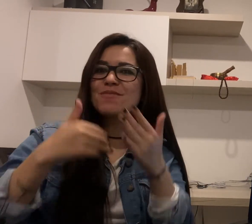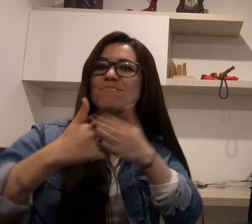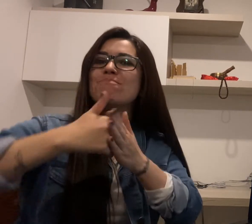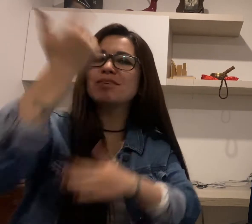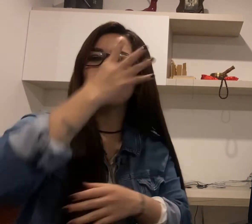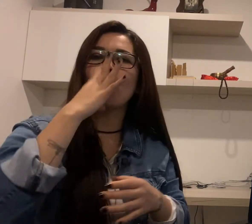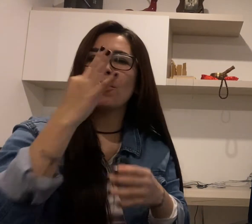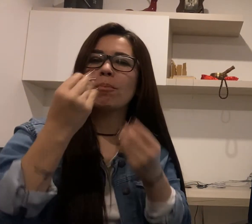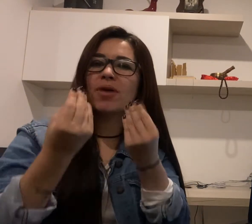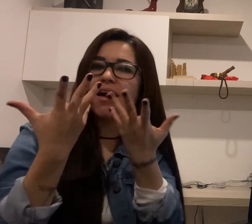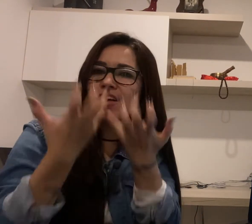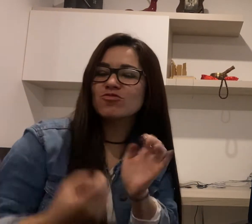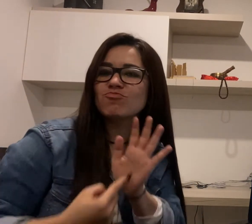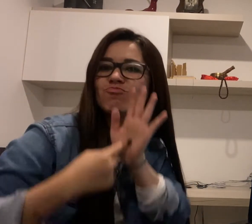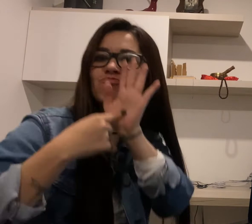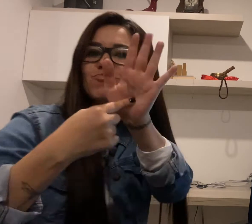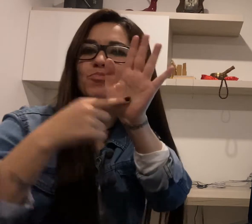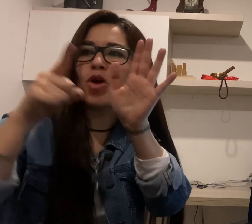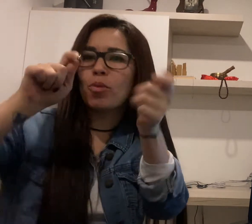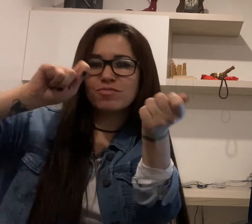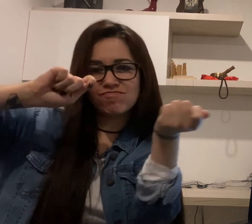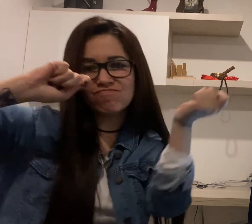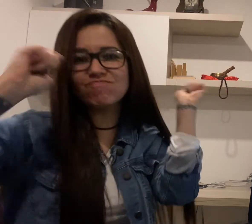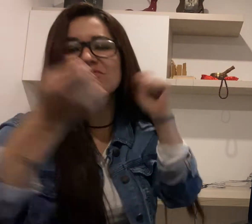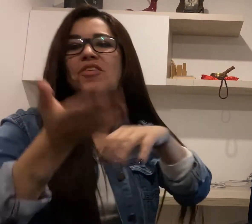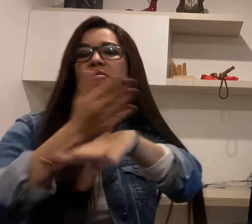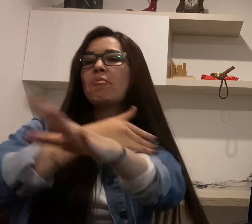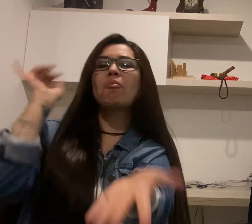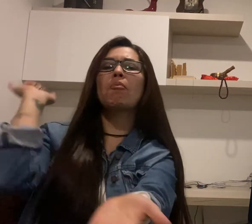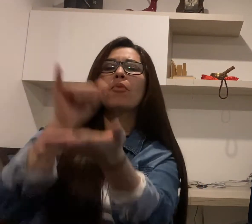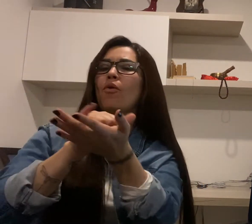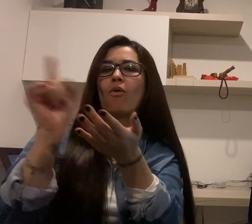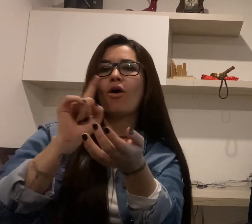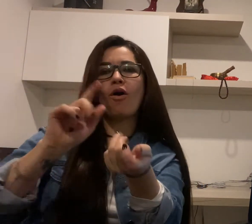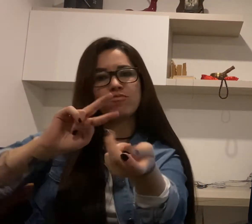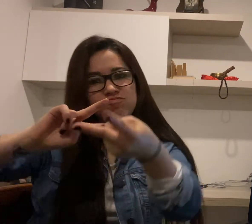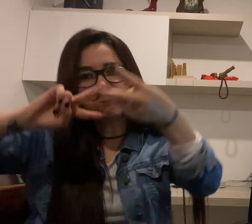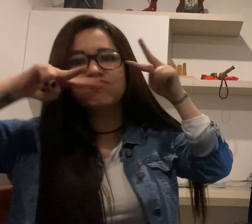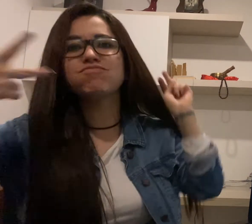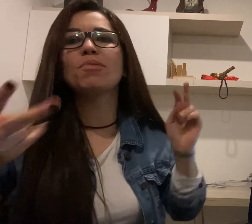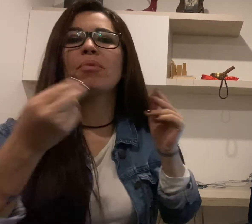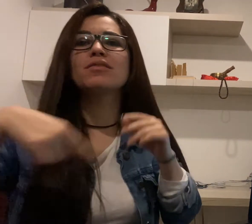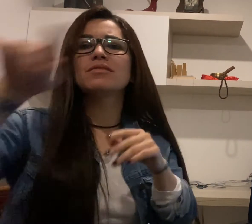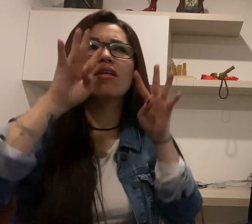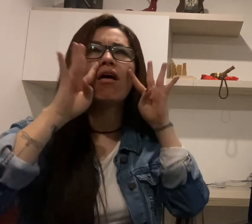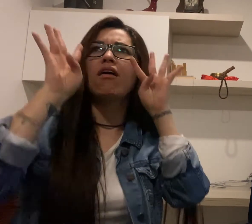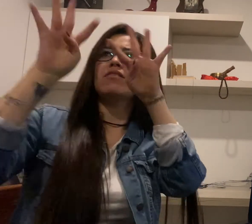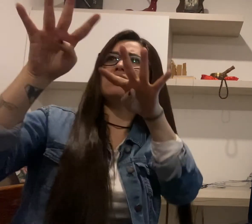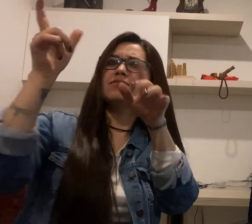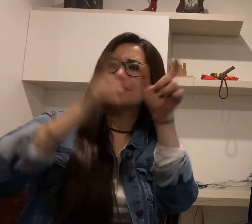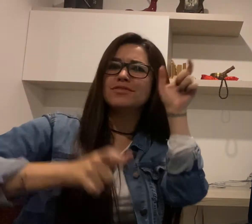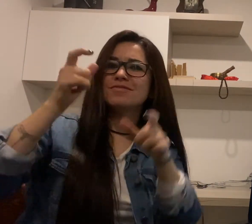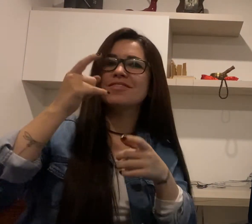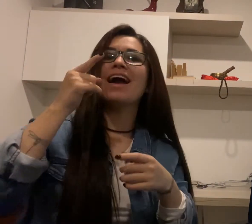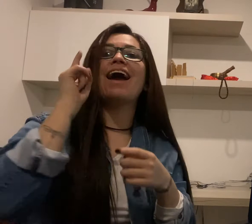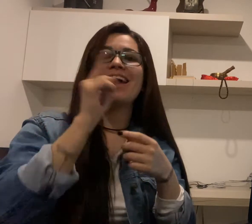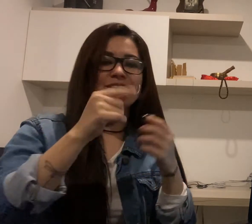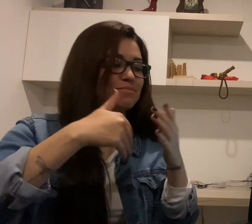populares para representar y utilizarlas en sus obras, buscando transformar